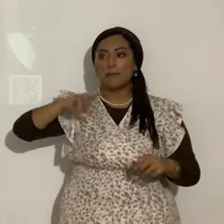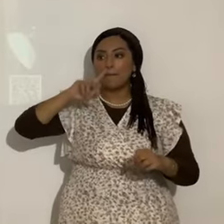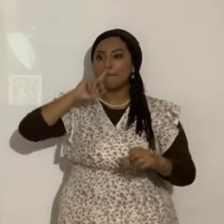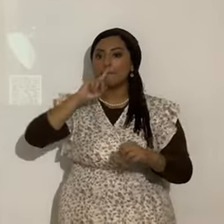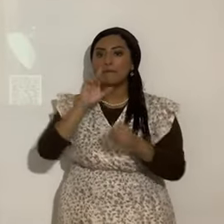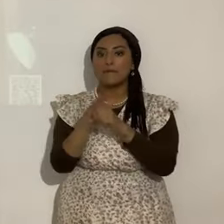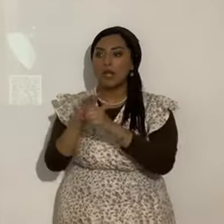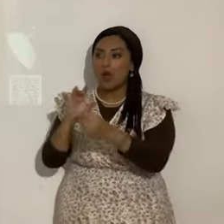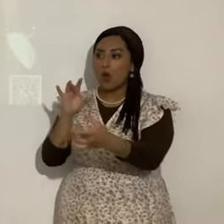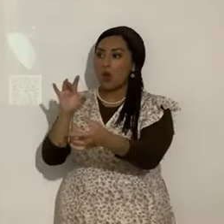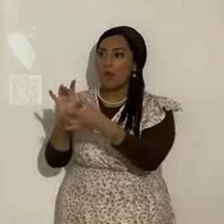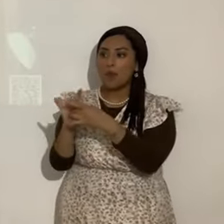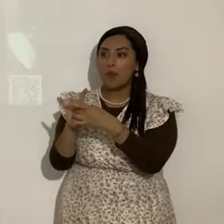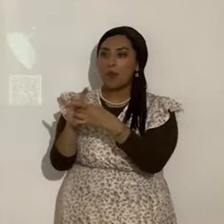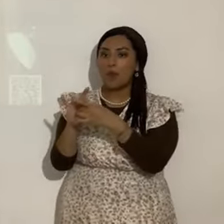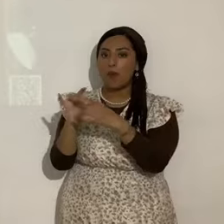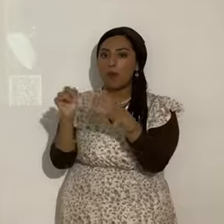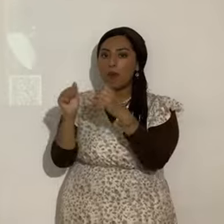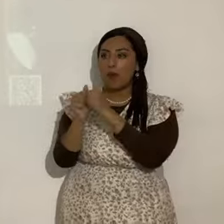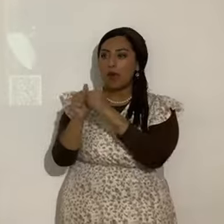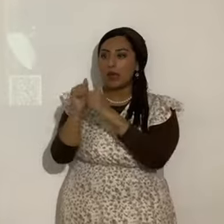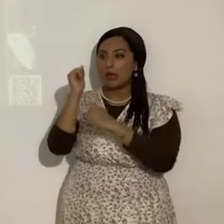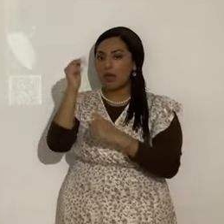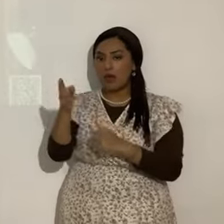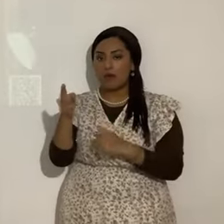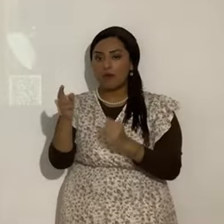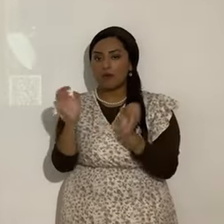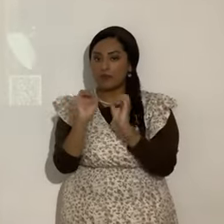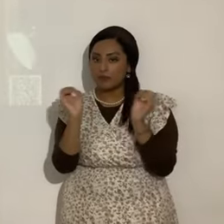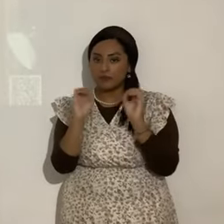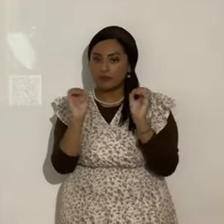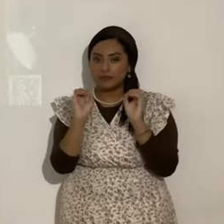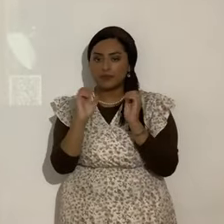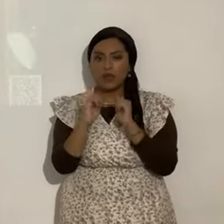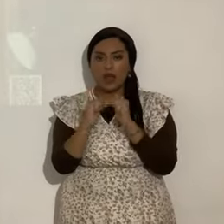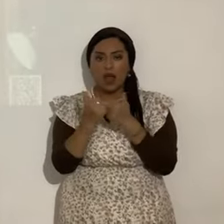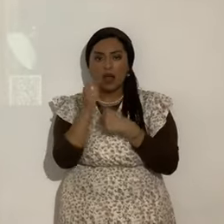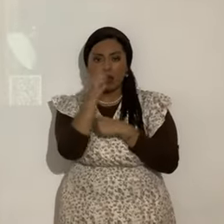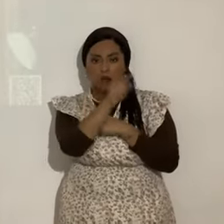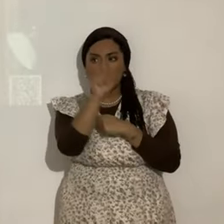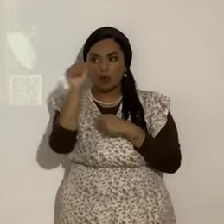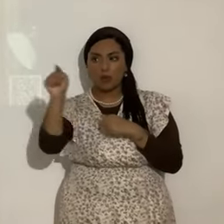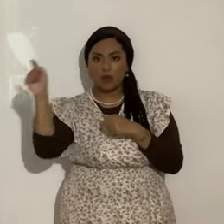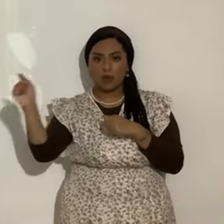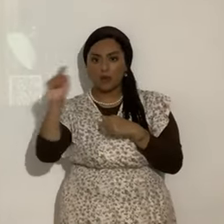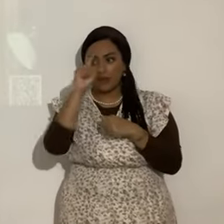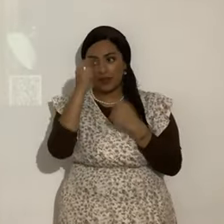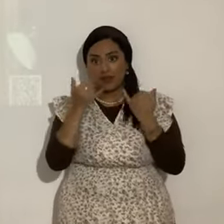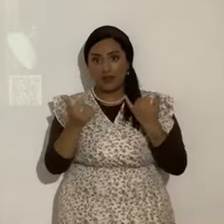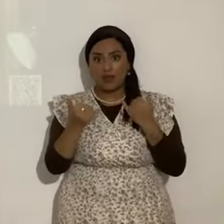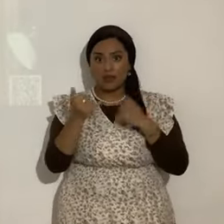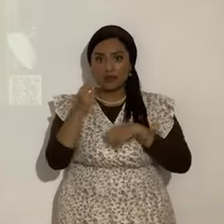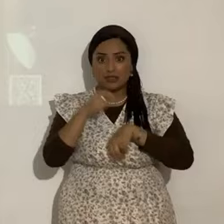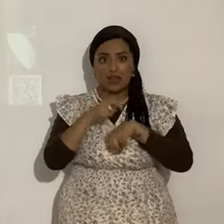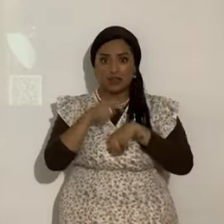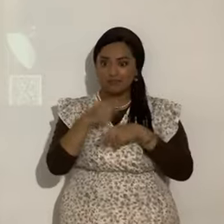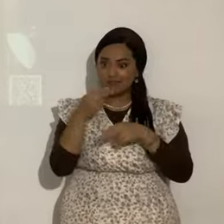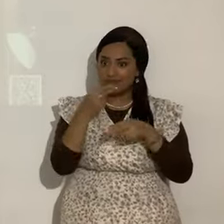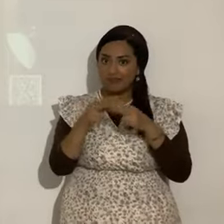No hicieron un compromiso personal con él. ¿Cómo estás tú hermano o hermana? Porque los tiempos ya son así. Ya no así.